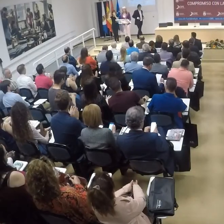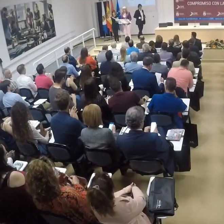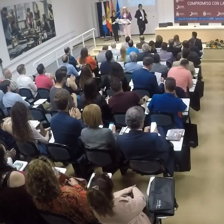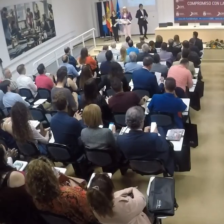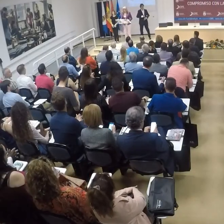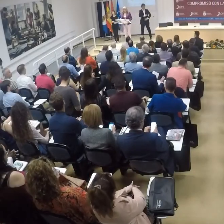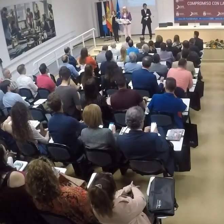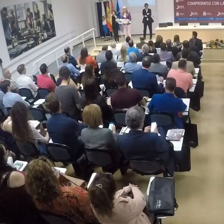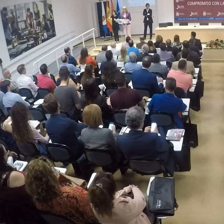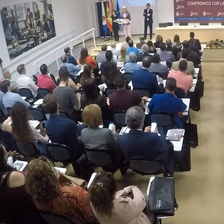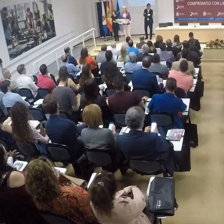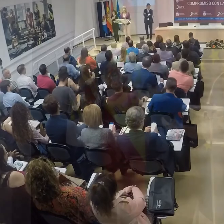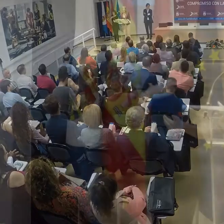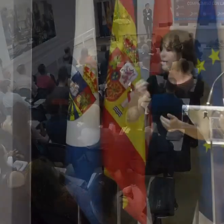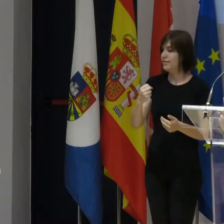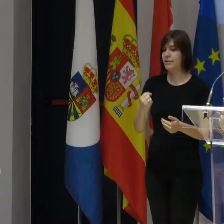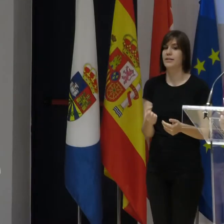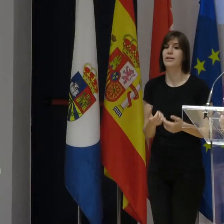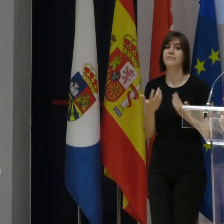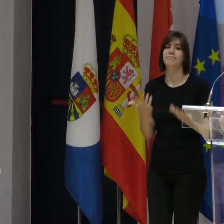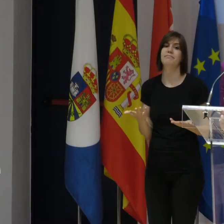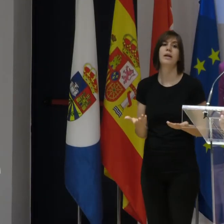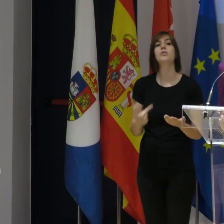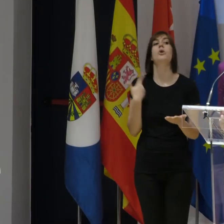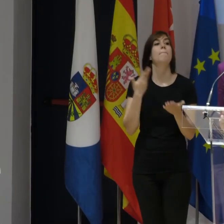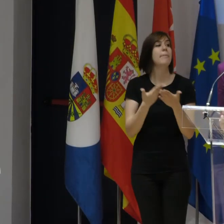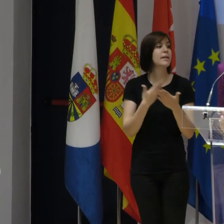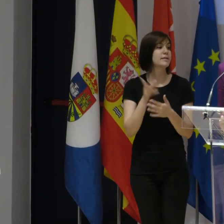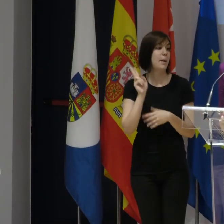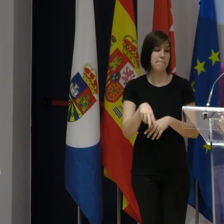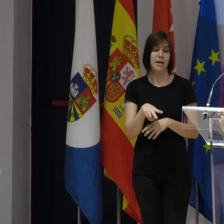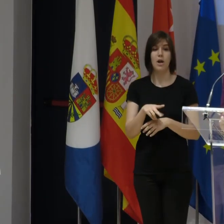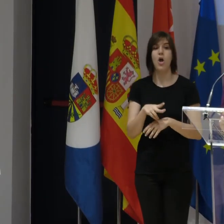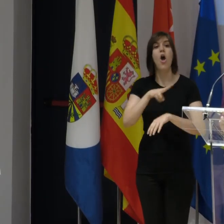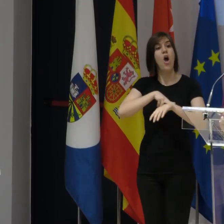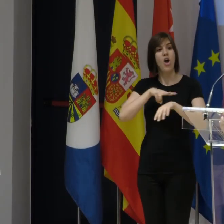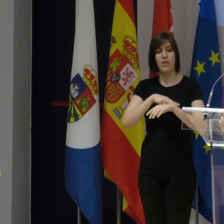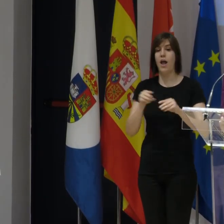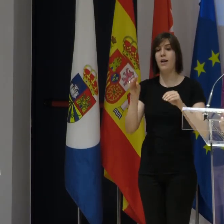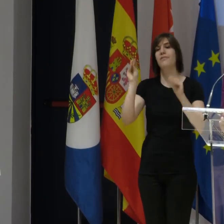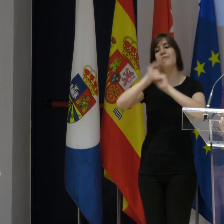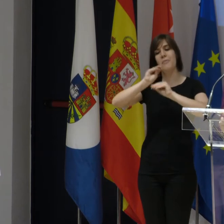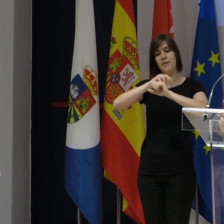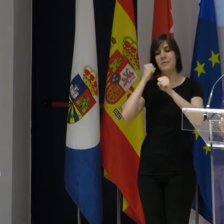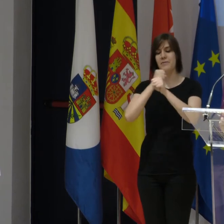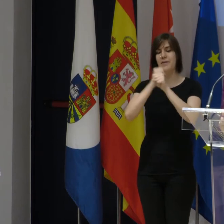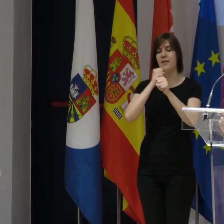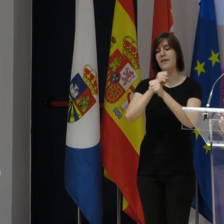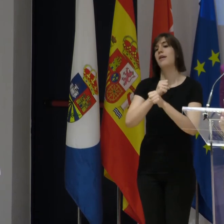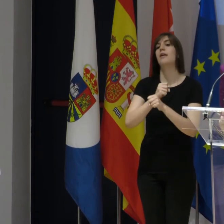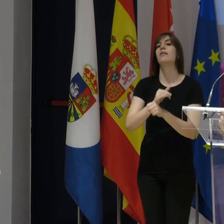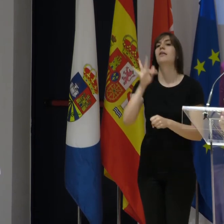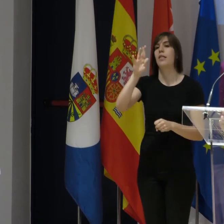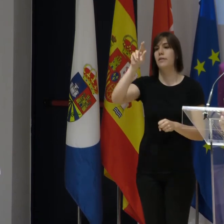Muchas gracias alcalde por esas palabras. Yo pediría al concejal de formación y empleo, a don Francisco Paloma, que